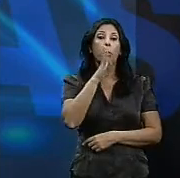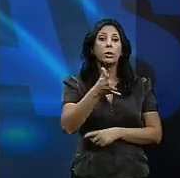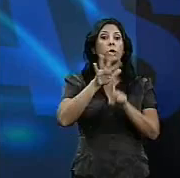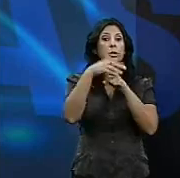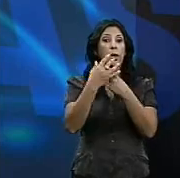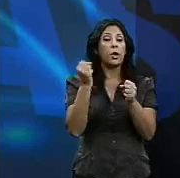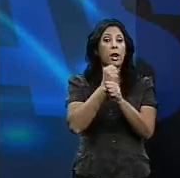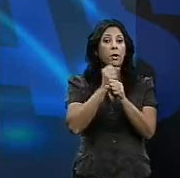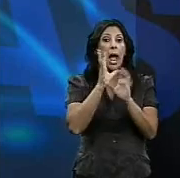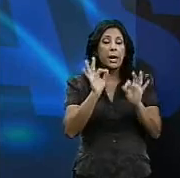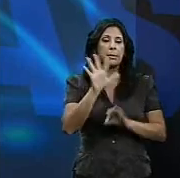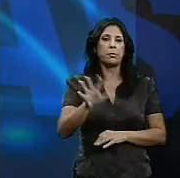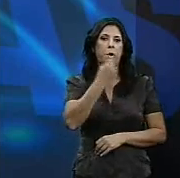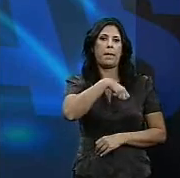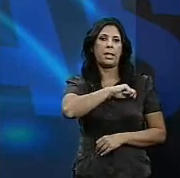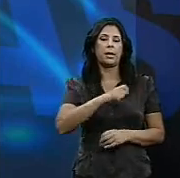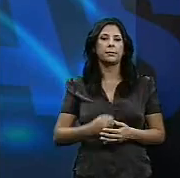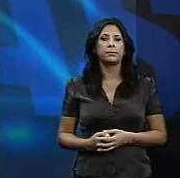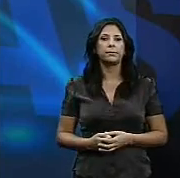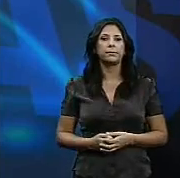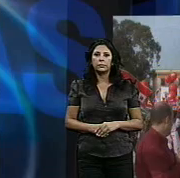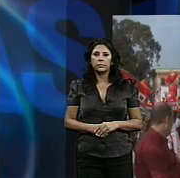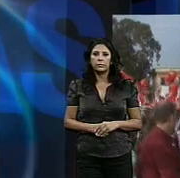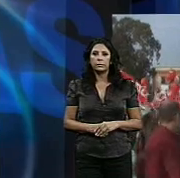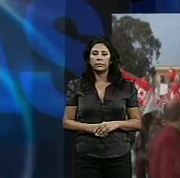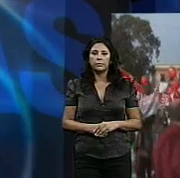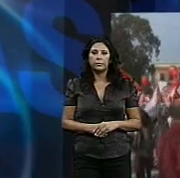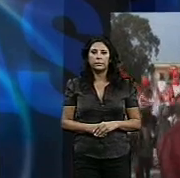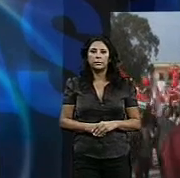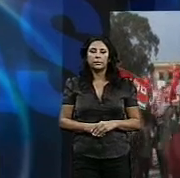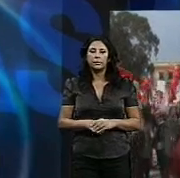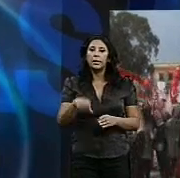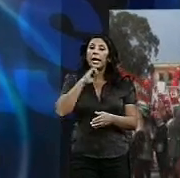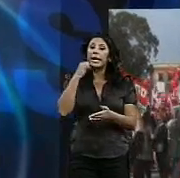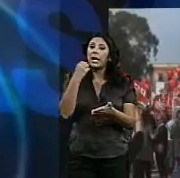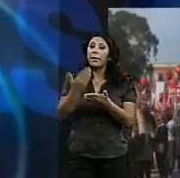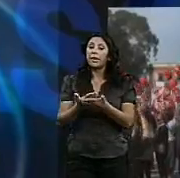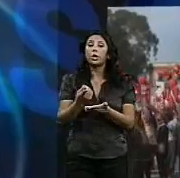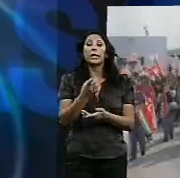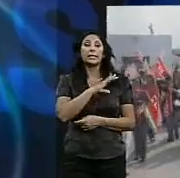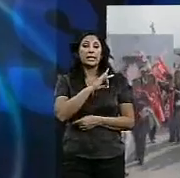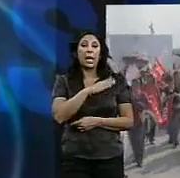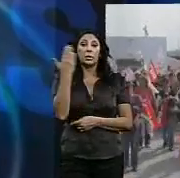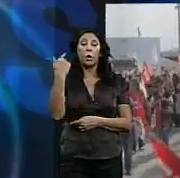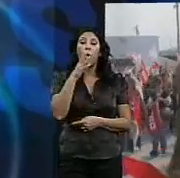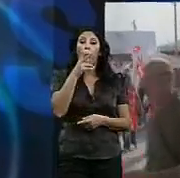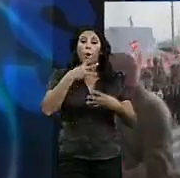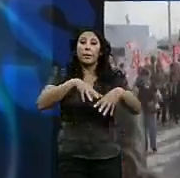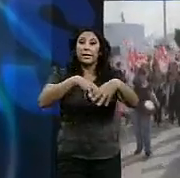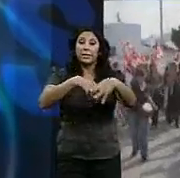situación laboral que atraviesa España. Las reclamaciones de los sindicatos recogidas en la manifestación que tenía lugar el día